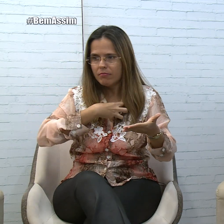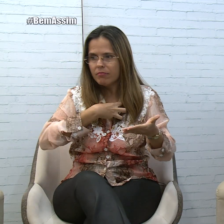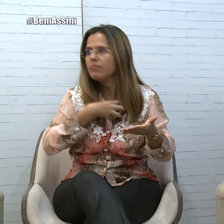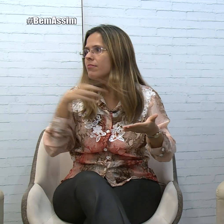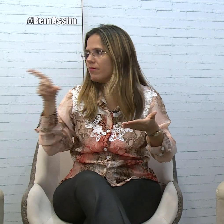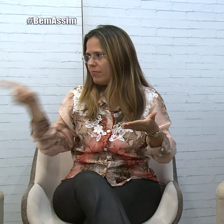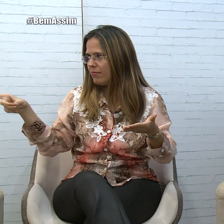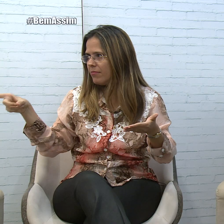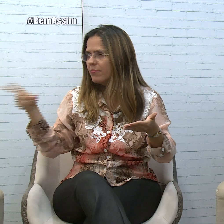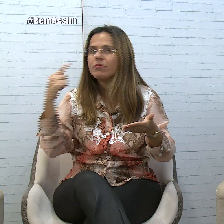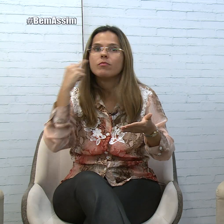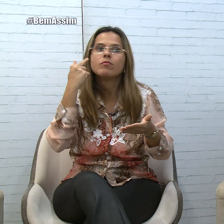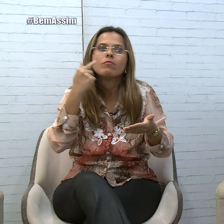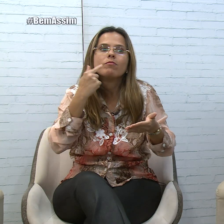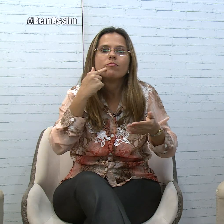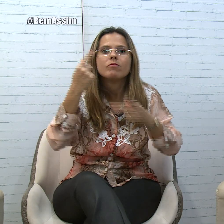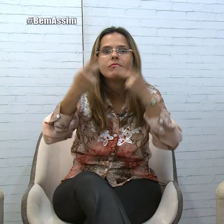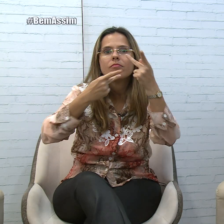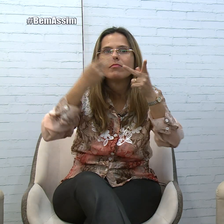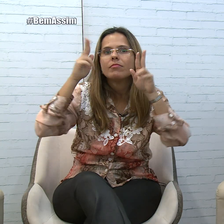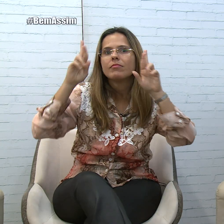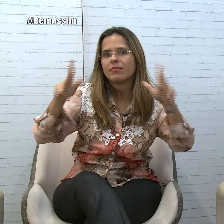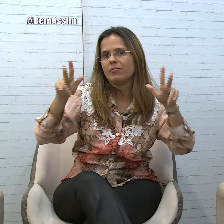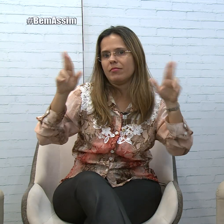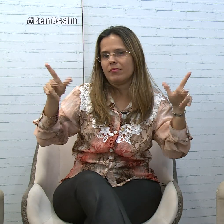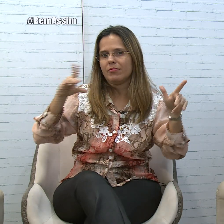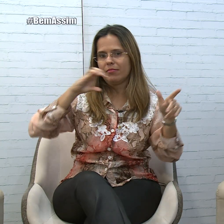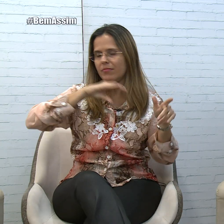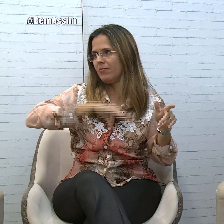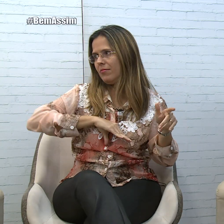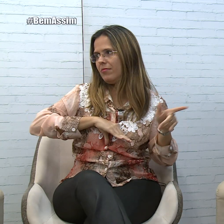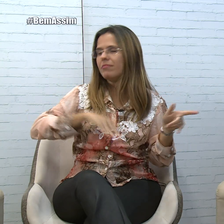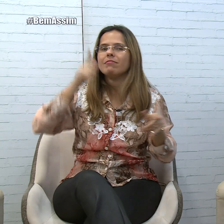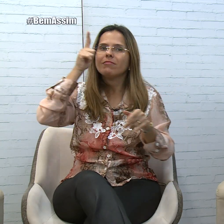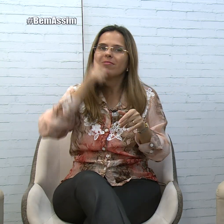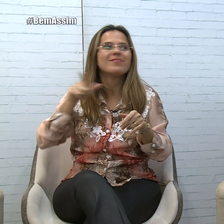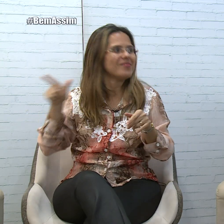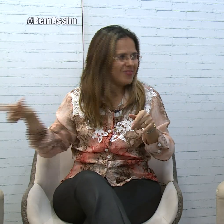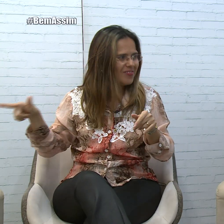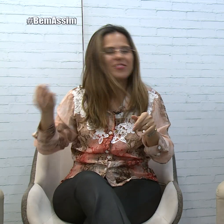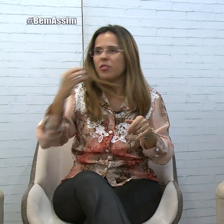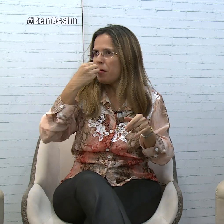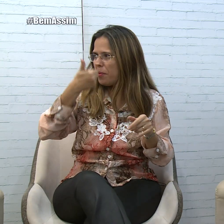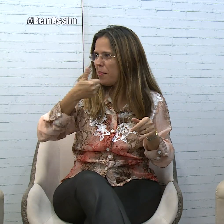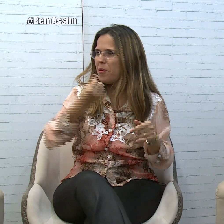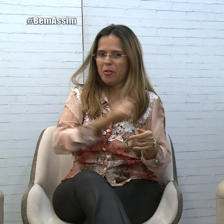Porque o surdo tem uma forma diferente de escrever o português. Mas ela conseguiu se sair muito bem. Foi, teve até uma nota ótima.